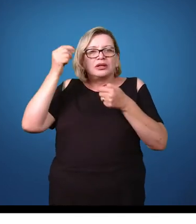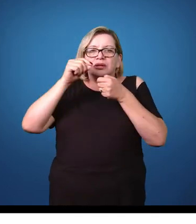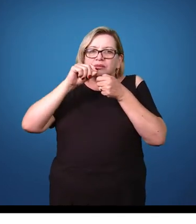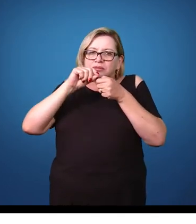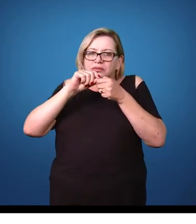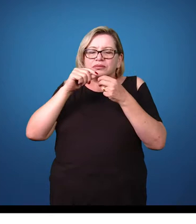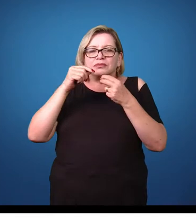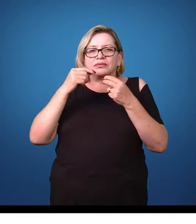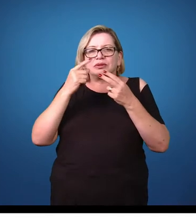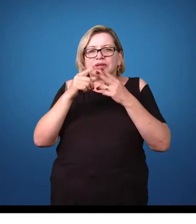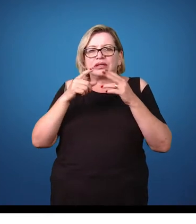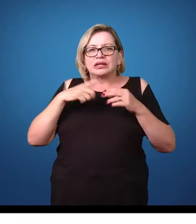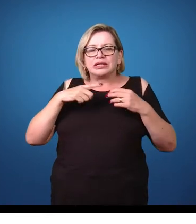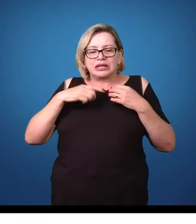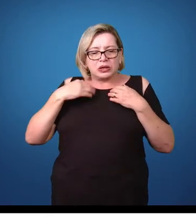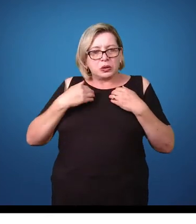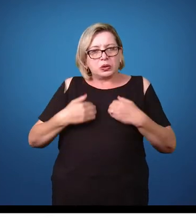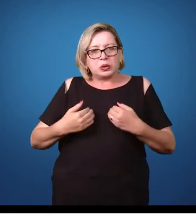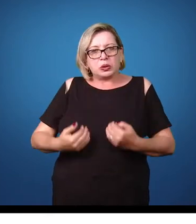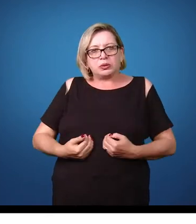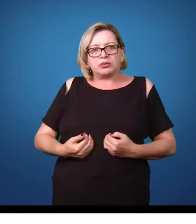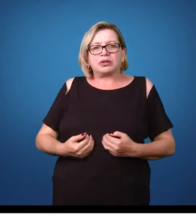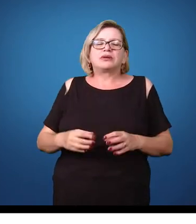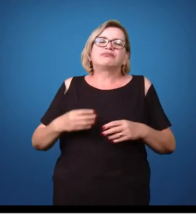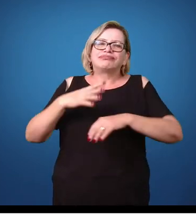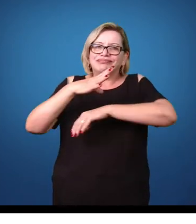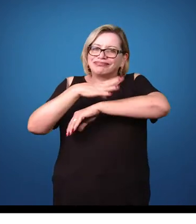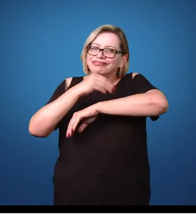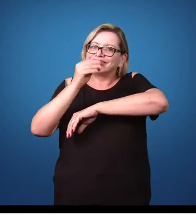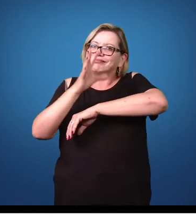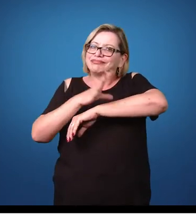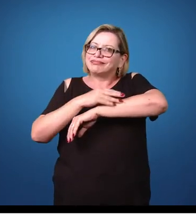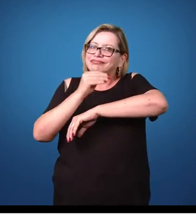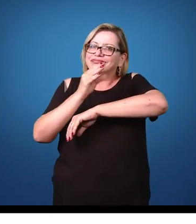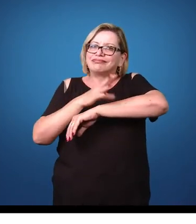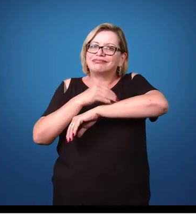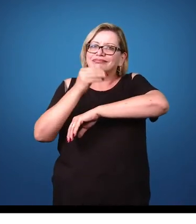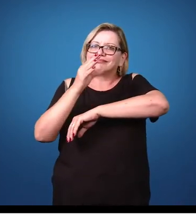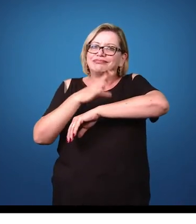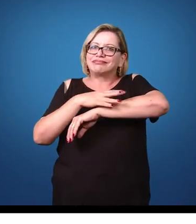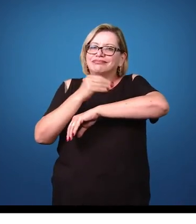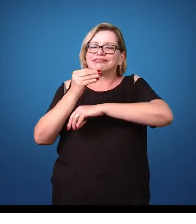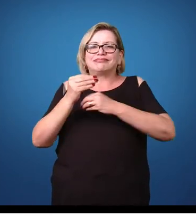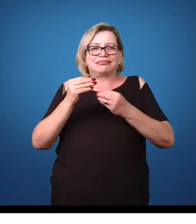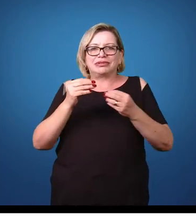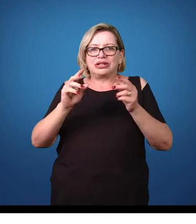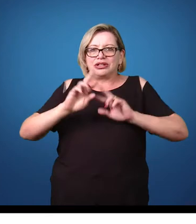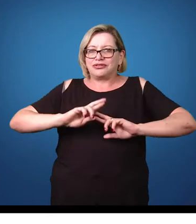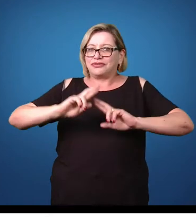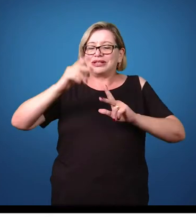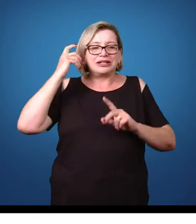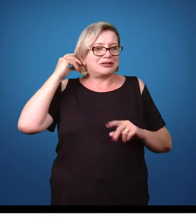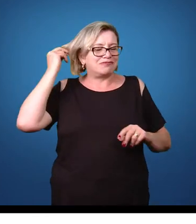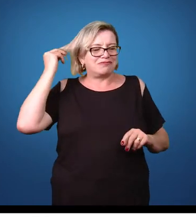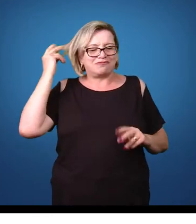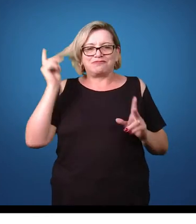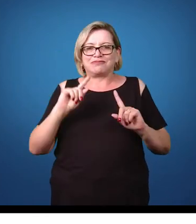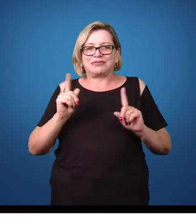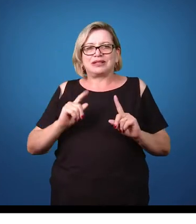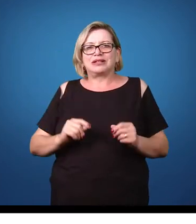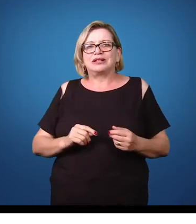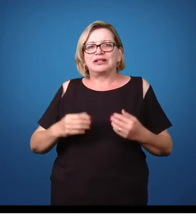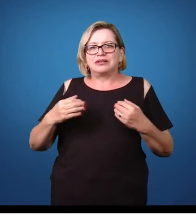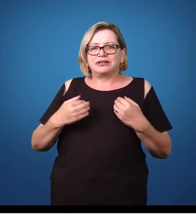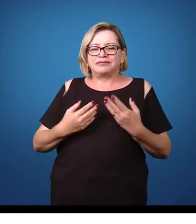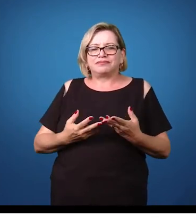que está presente em algumas regiões do corpo, em pelos corporais, e não no pelo, ou exclusivamente